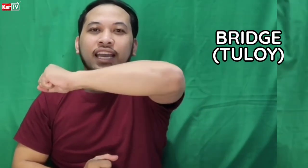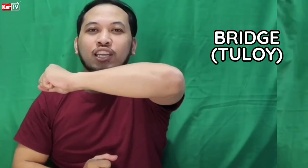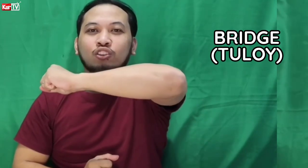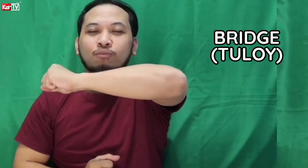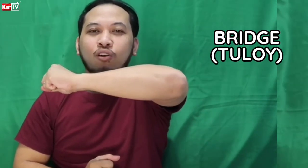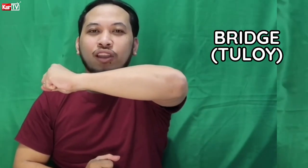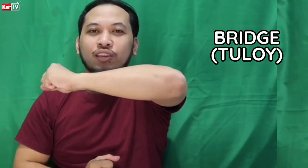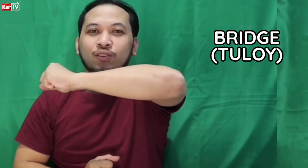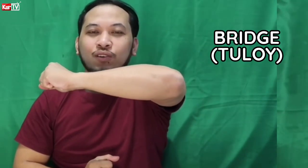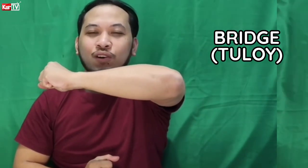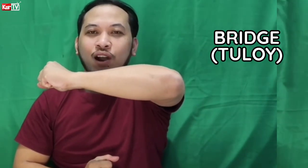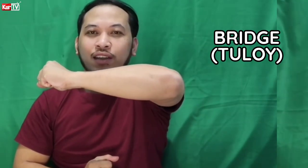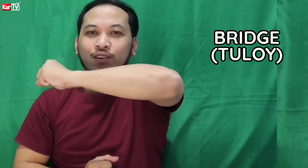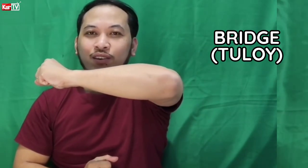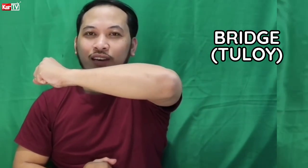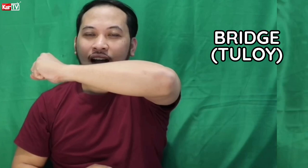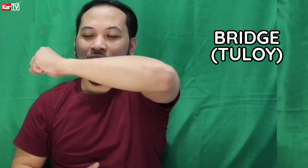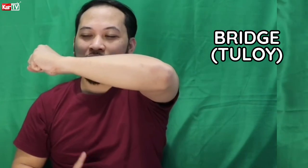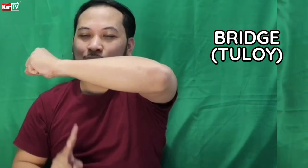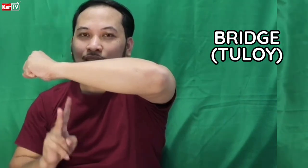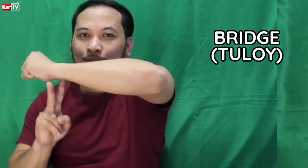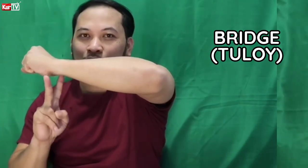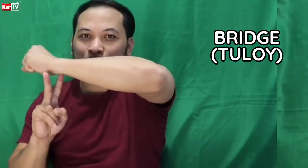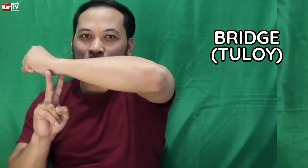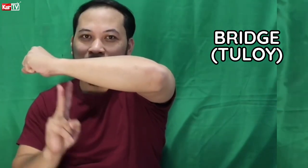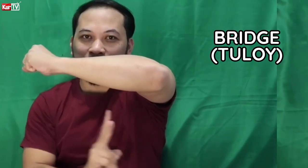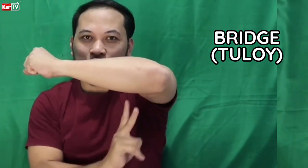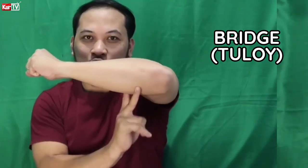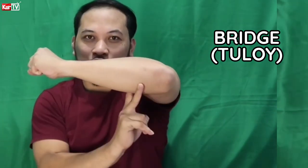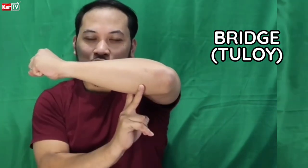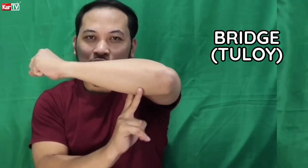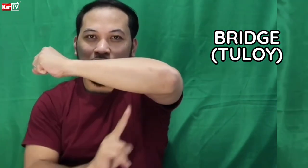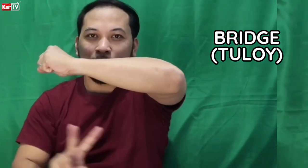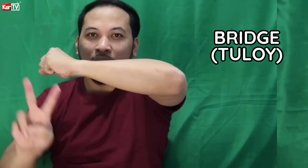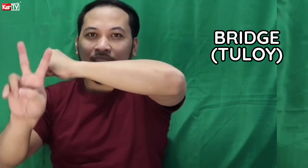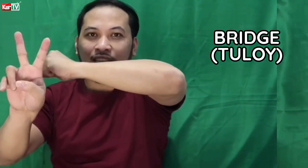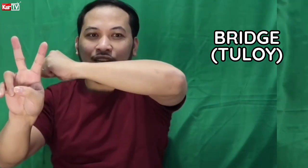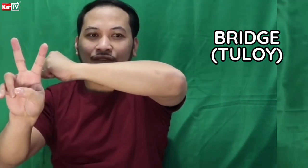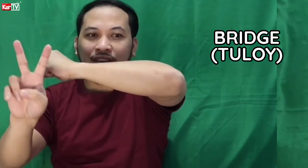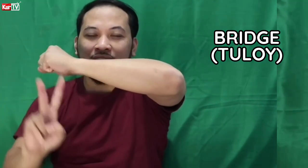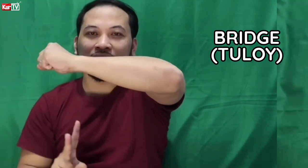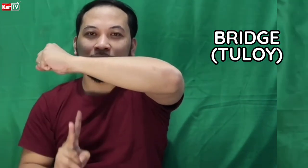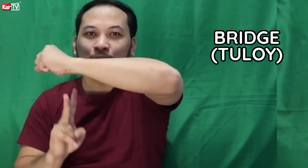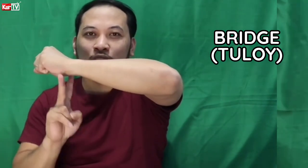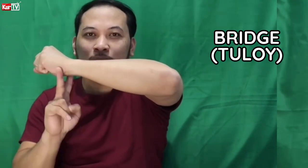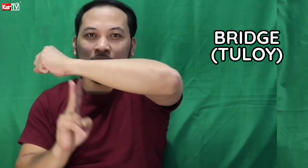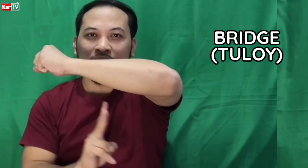Iganito mo ang iyong ano? Arm tapos Bridge. Bridge. Mag letter V ka tapos Bridge.